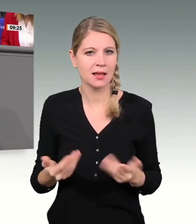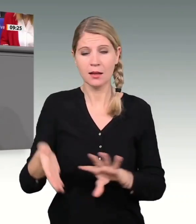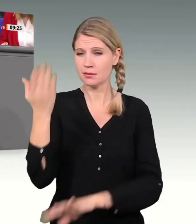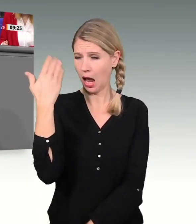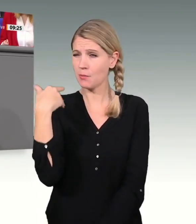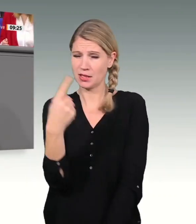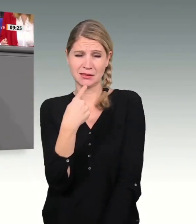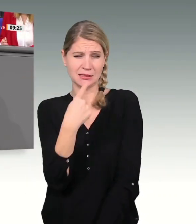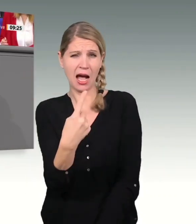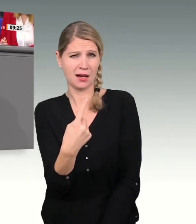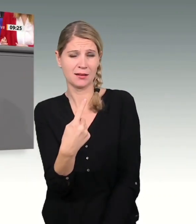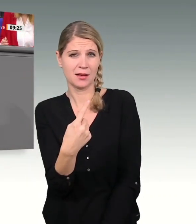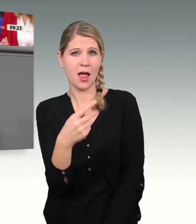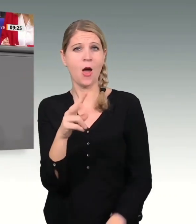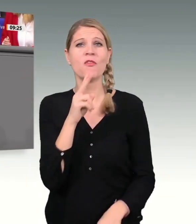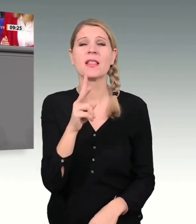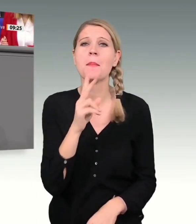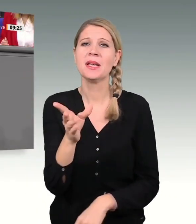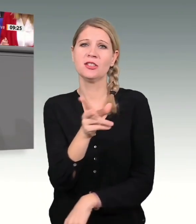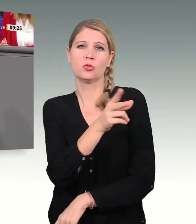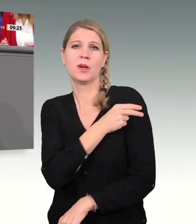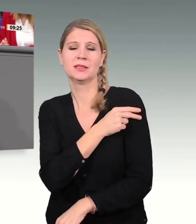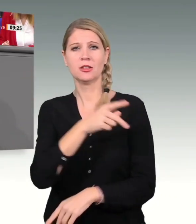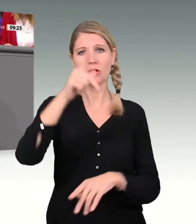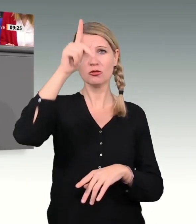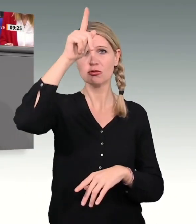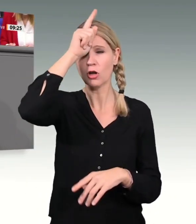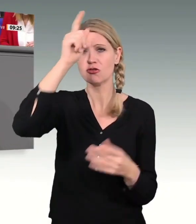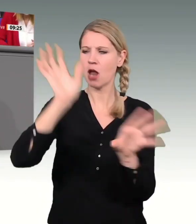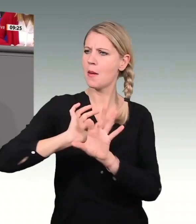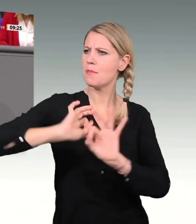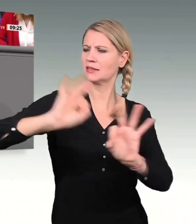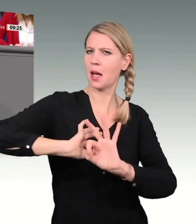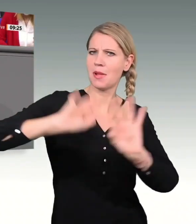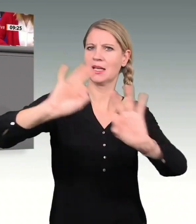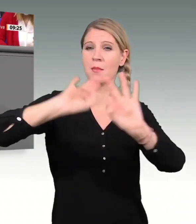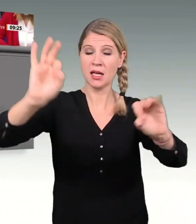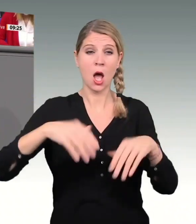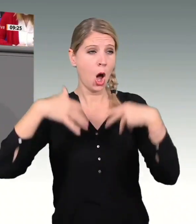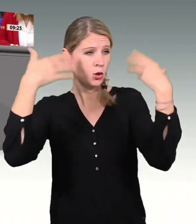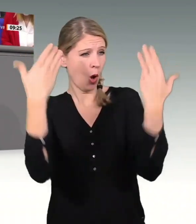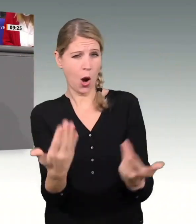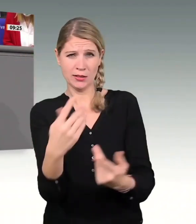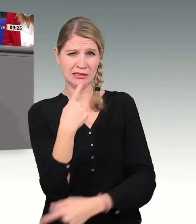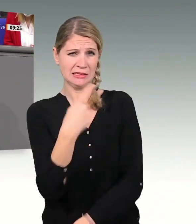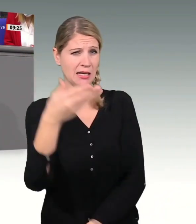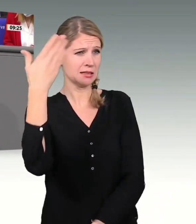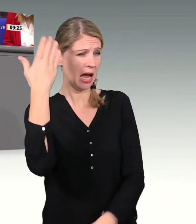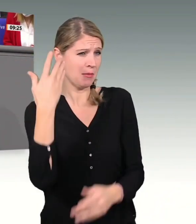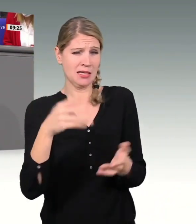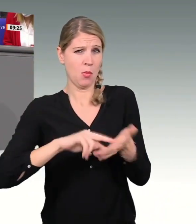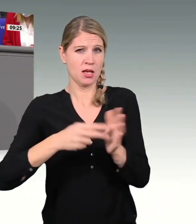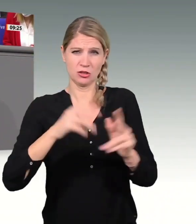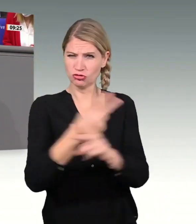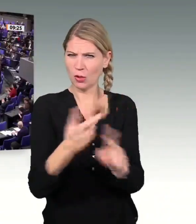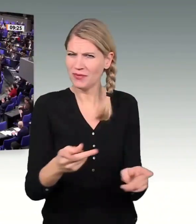Vitaminspritzen, davon, Deutschland besser zu machen. Und heute verleumten Sie Ihre eigene Politik. Ich frage, wer soll Ihnen das eigentlich